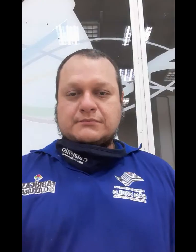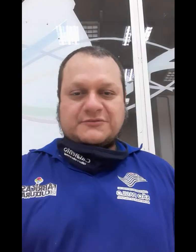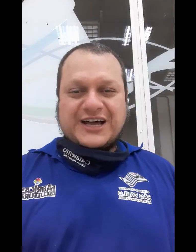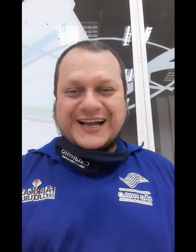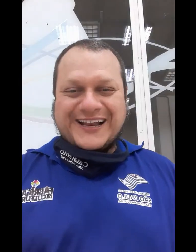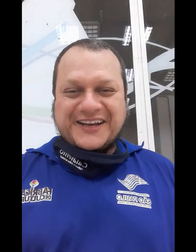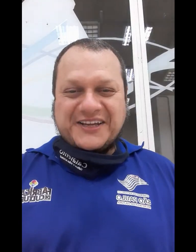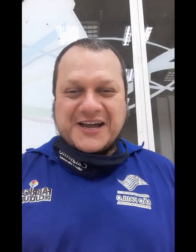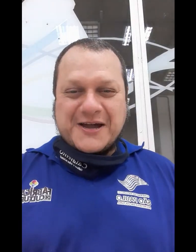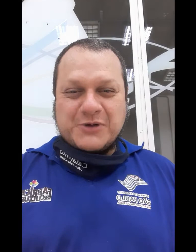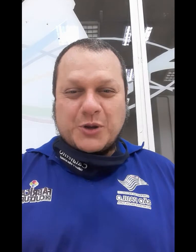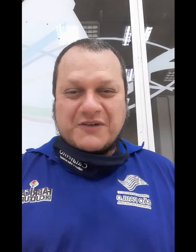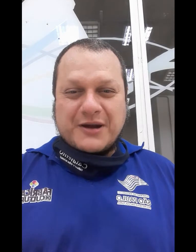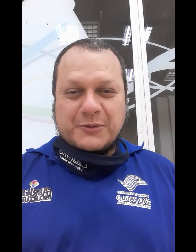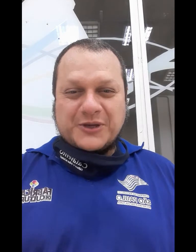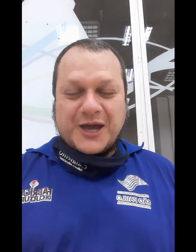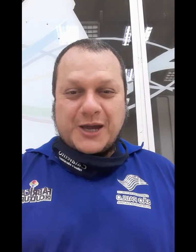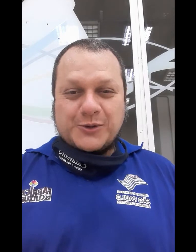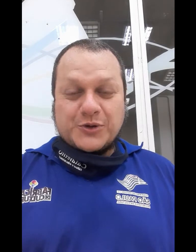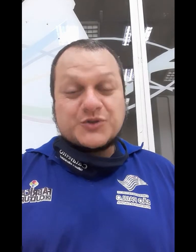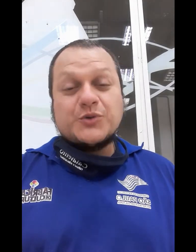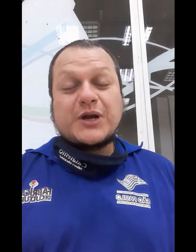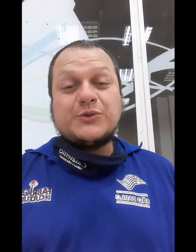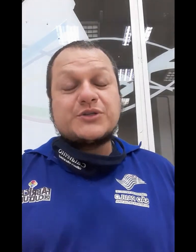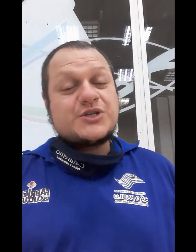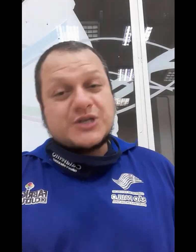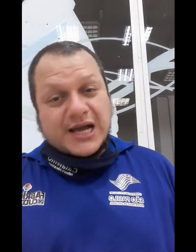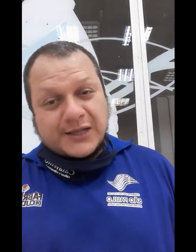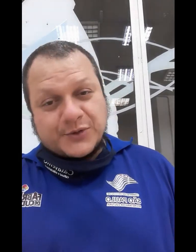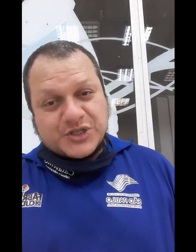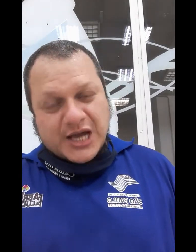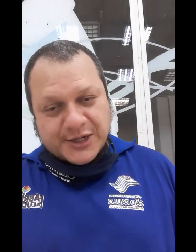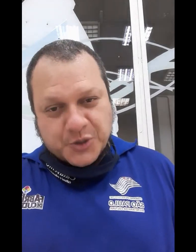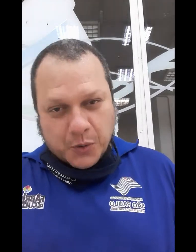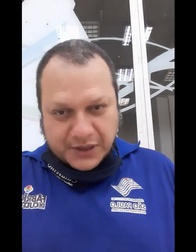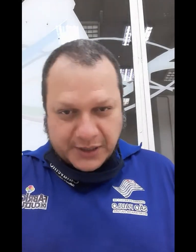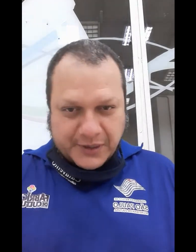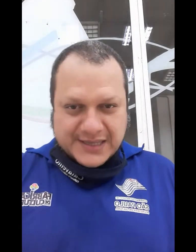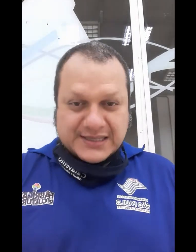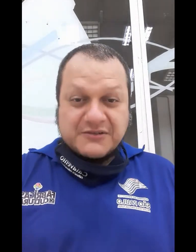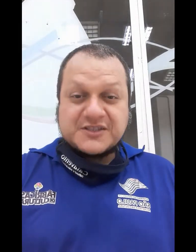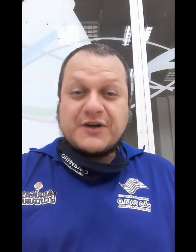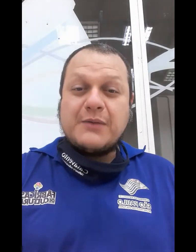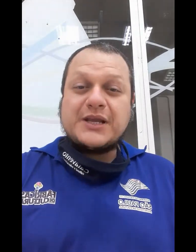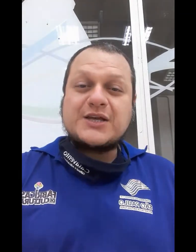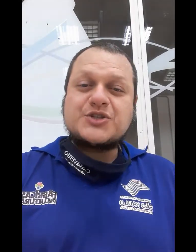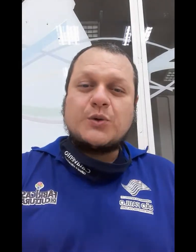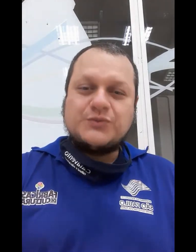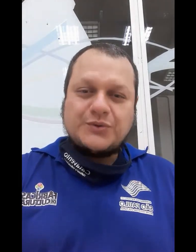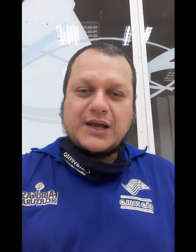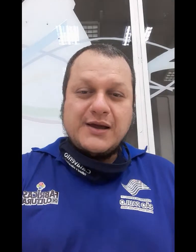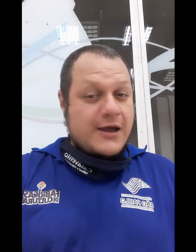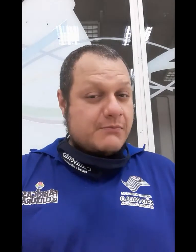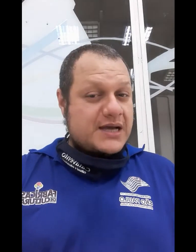Fala, galerinha! Meu nome é Fábio Pinheiro, eu sou educador de teatro e de arte com libras das fábricas de cultura, mais